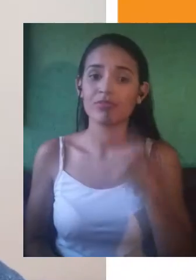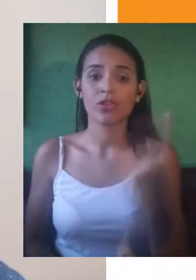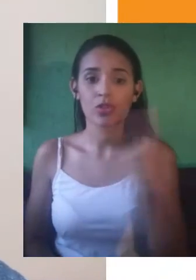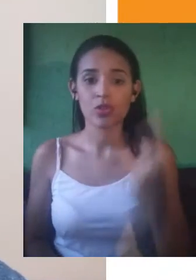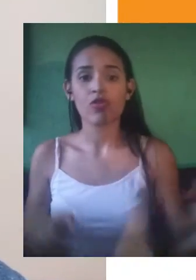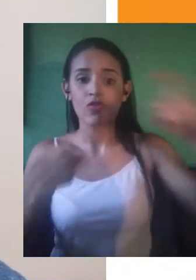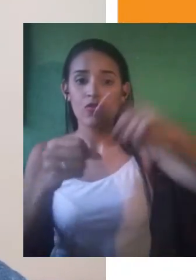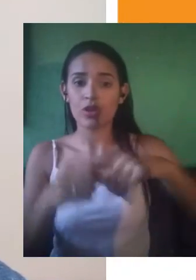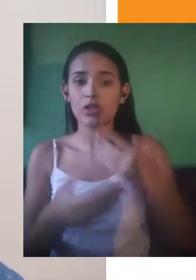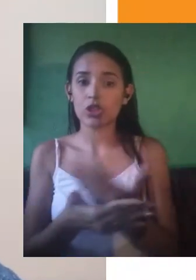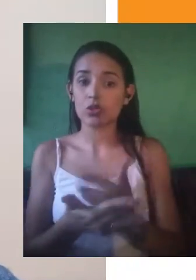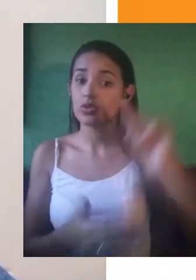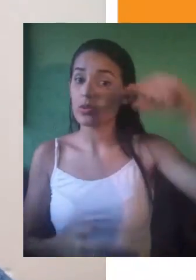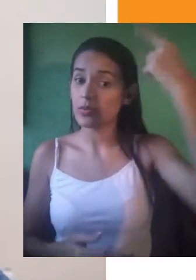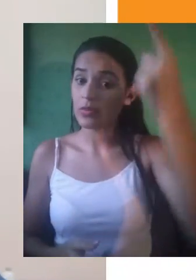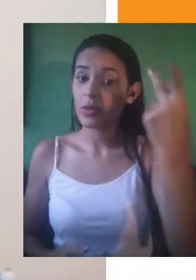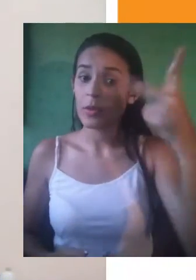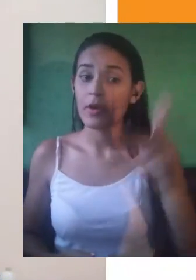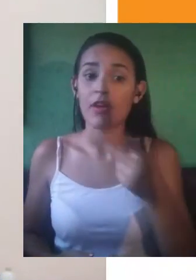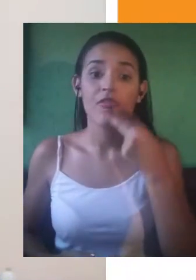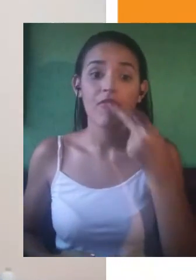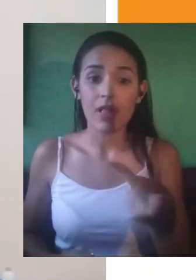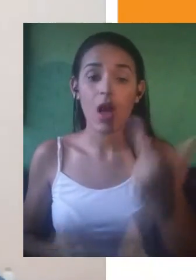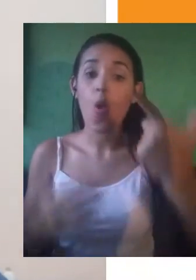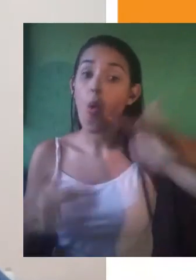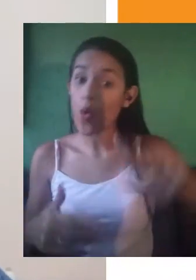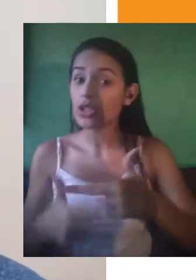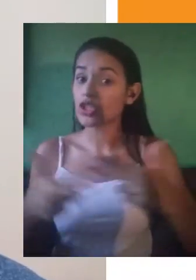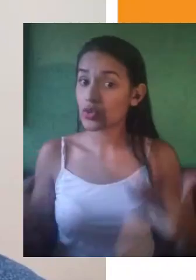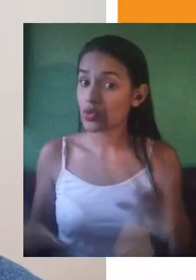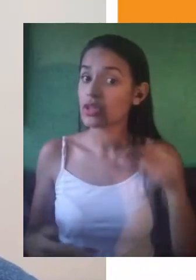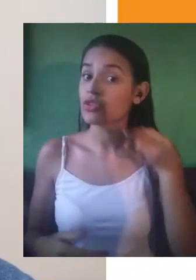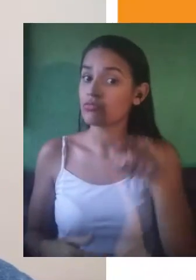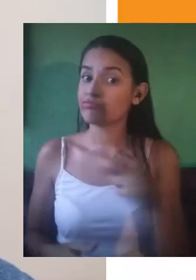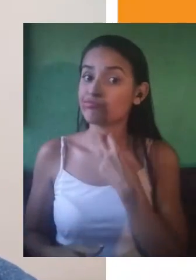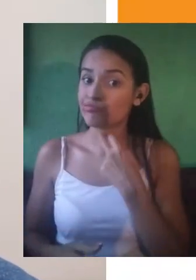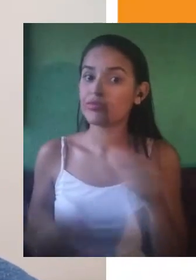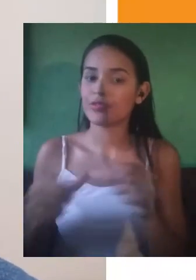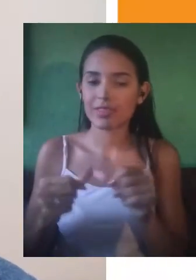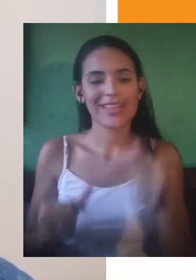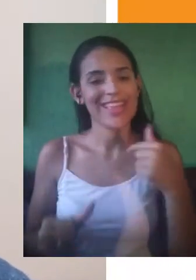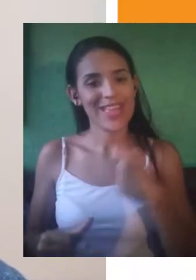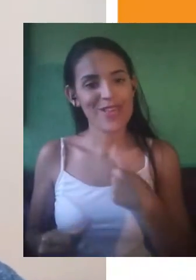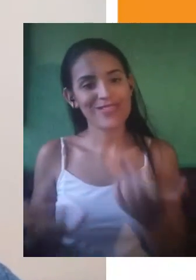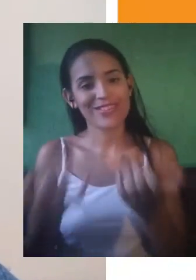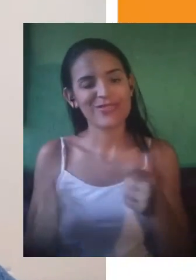na aula seguinte para falar de outros aspectos que devem ser evitados. Espero que vocês tenham curtido a aula e espero contar com